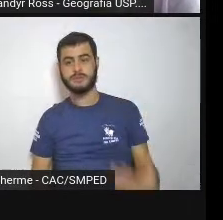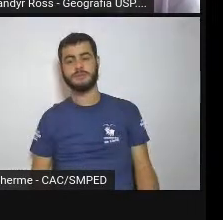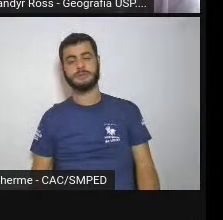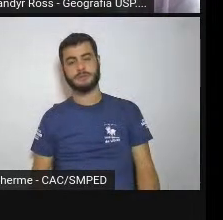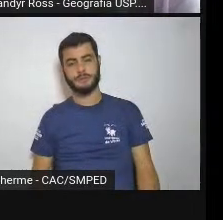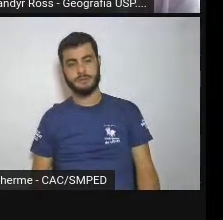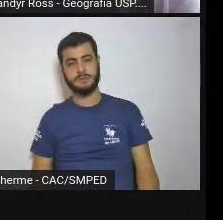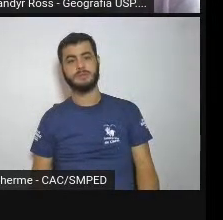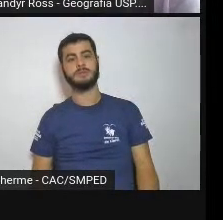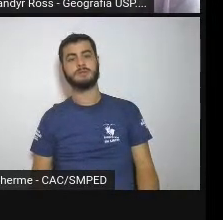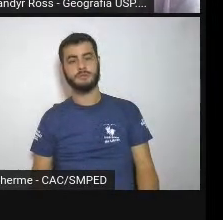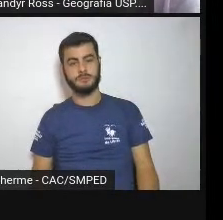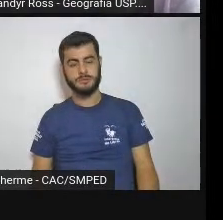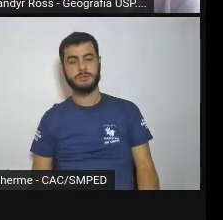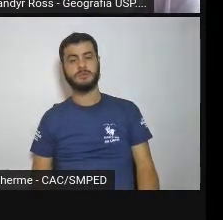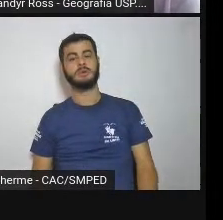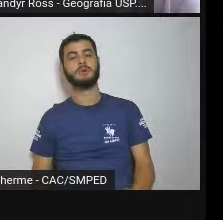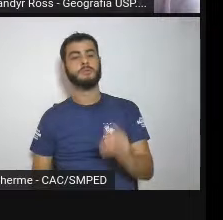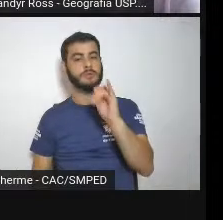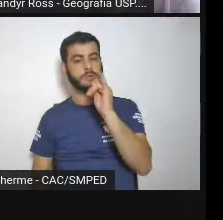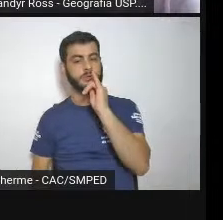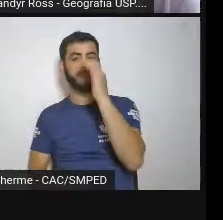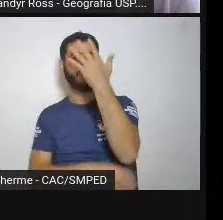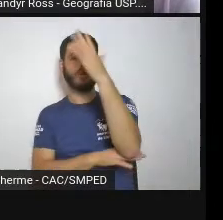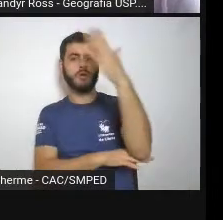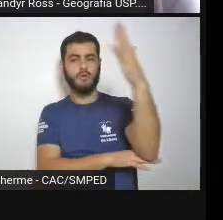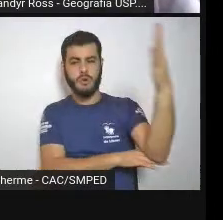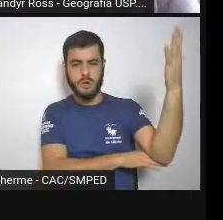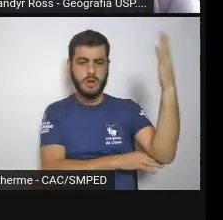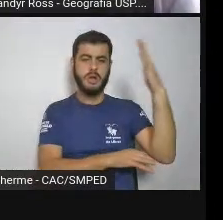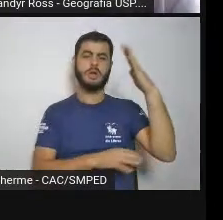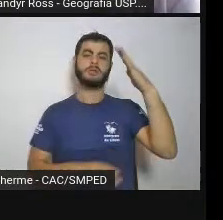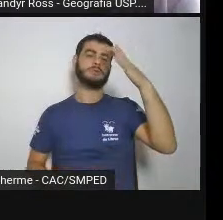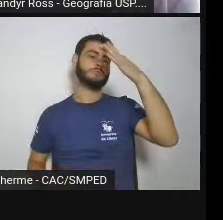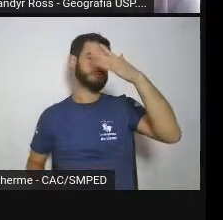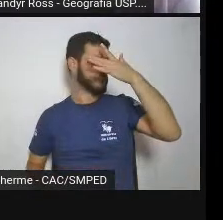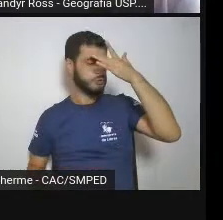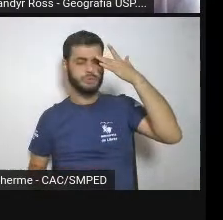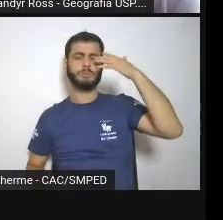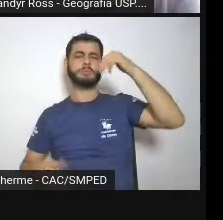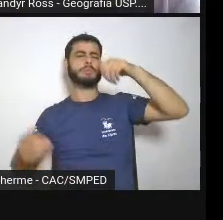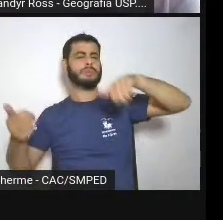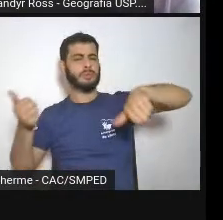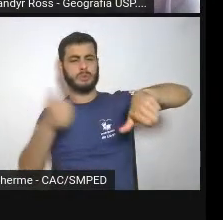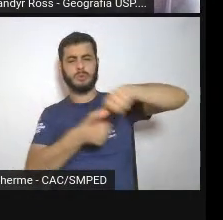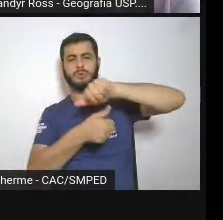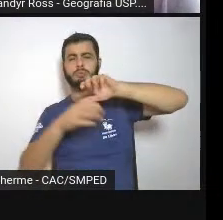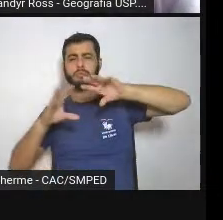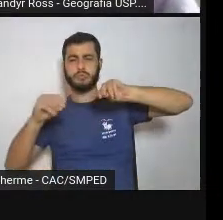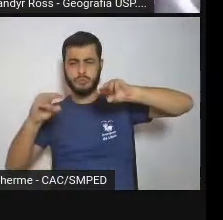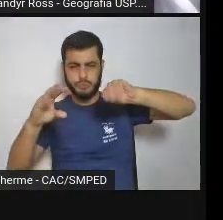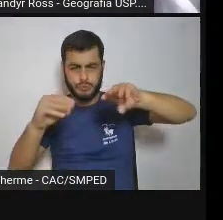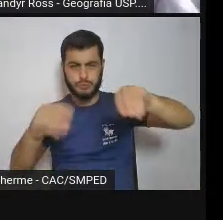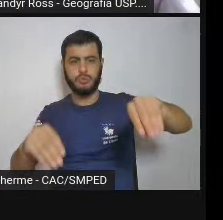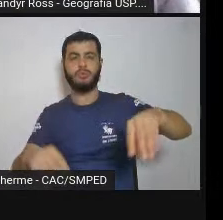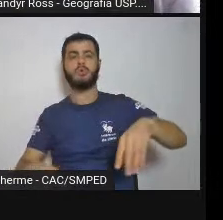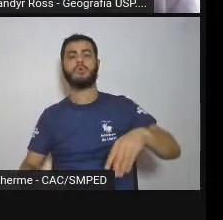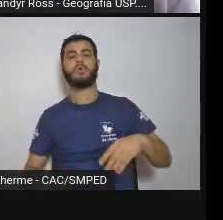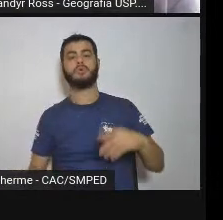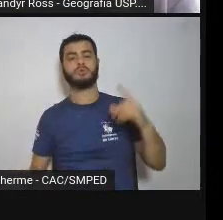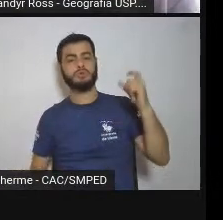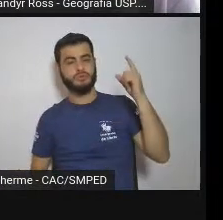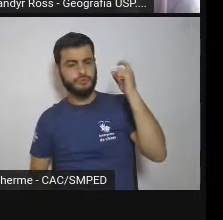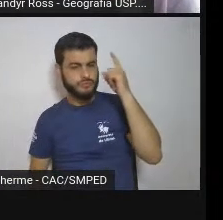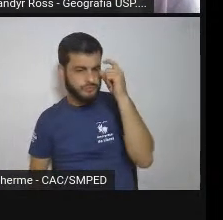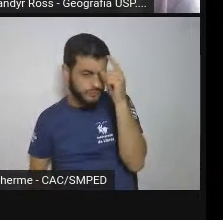totalmente mexida, foi totalmente alterada. o relevo, o soro foi totalmente impermeabilizado,